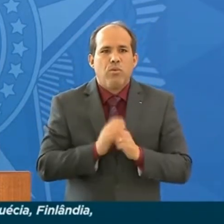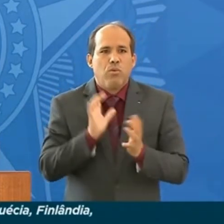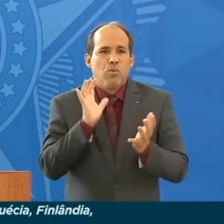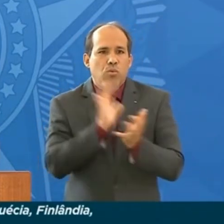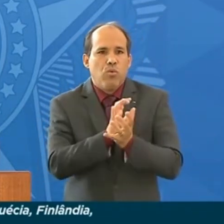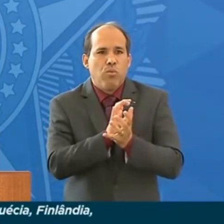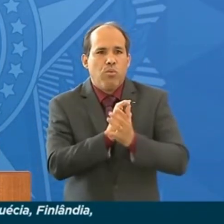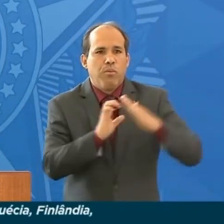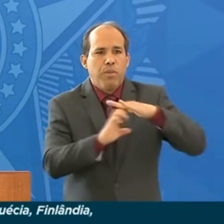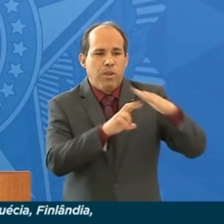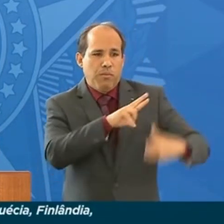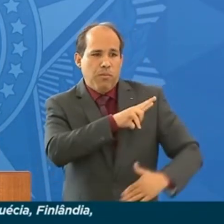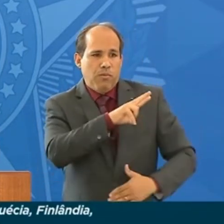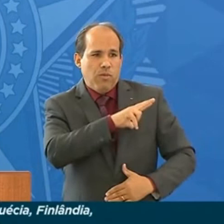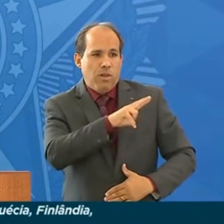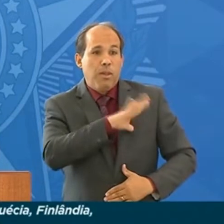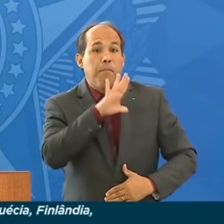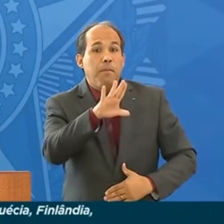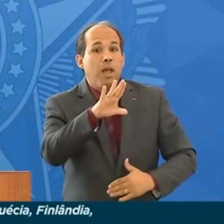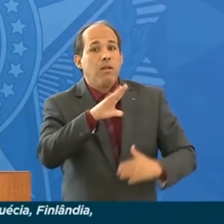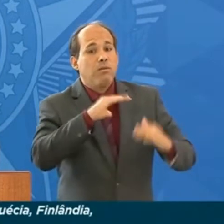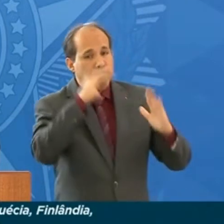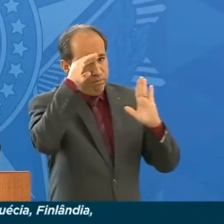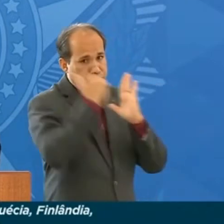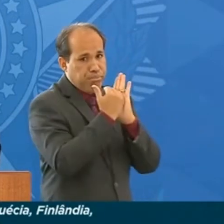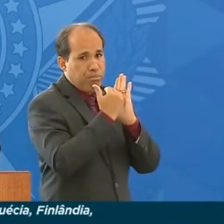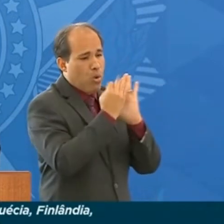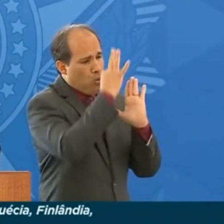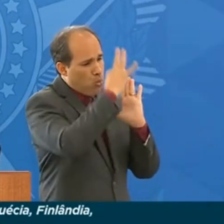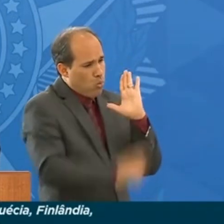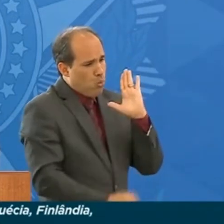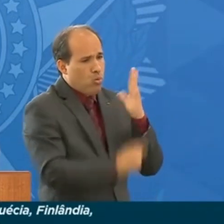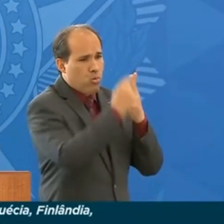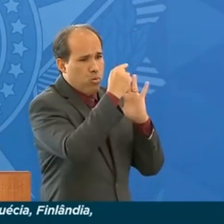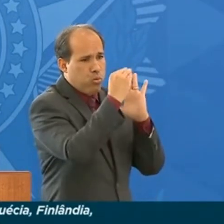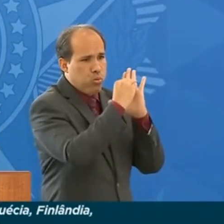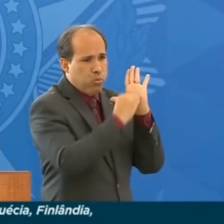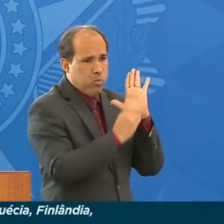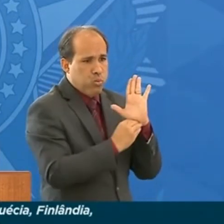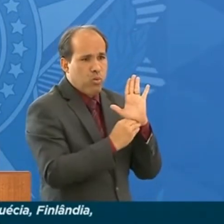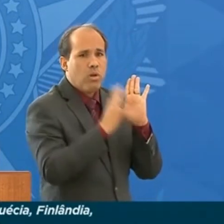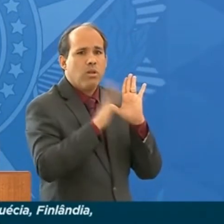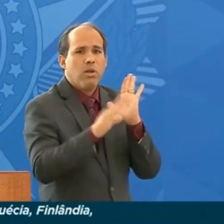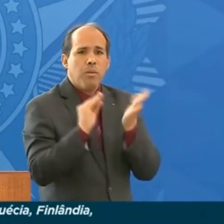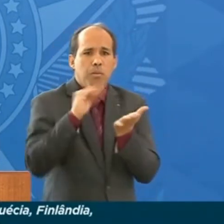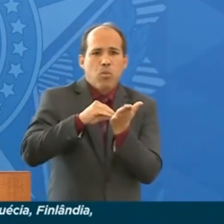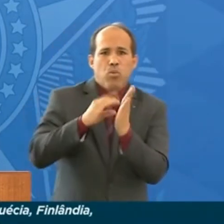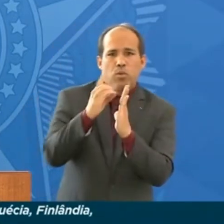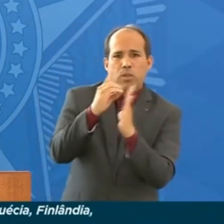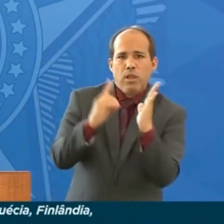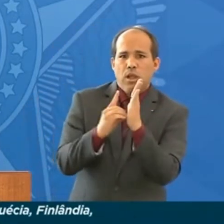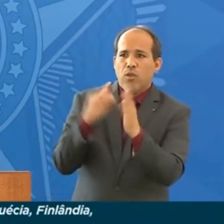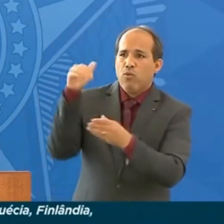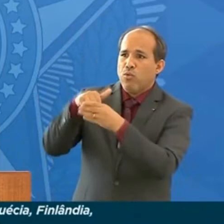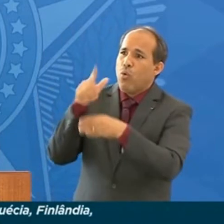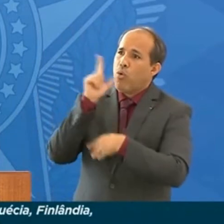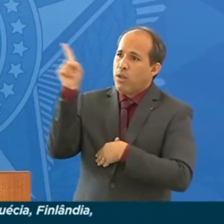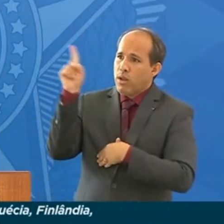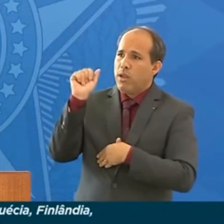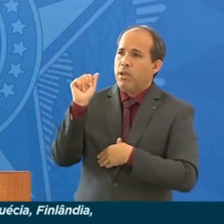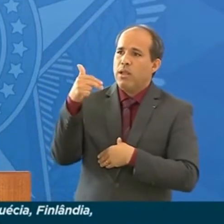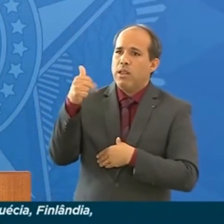privada que atenda a todos os requisitos que nós colocamos no decreto e que foi votado na Anatel,